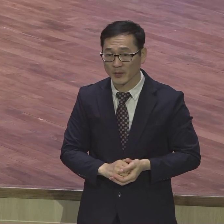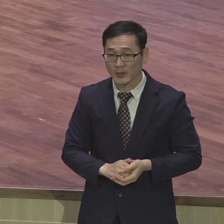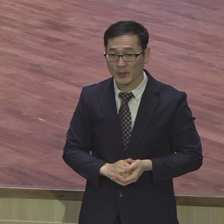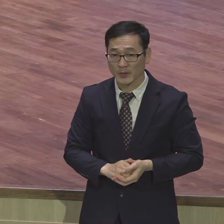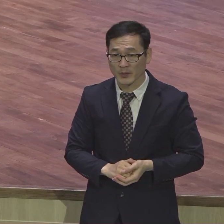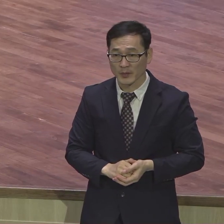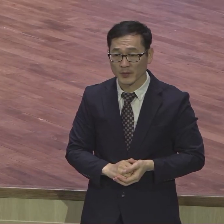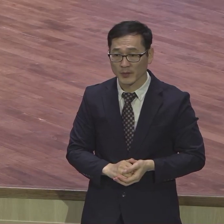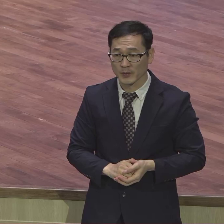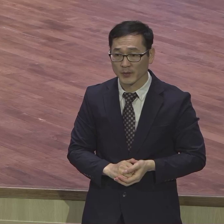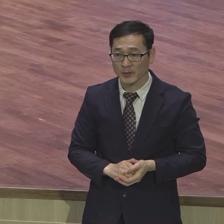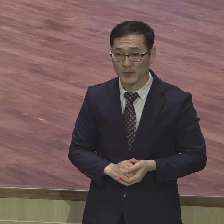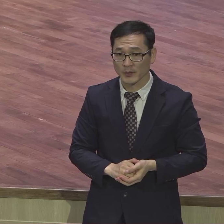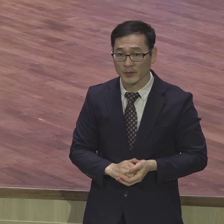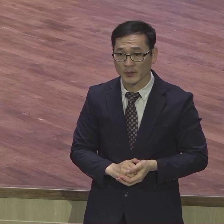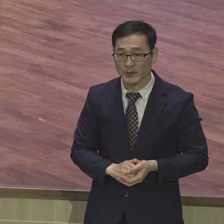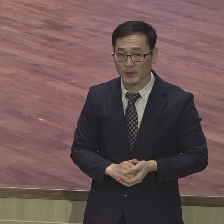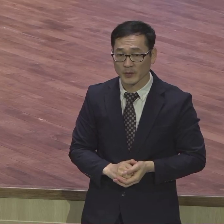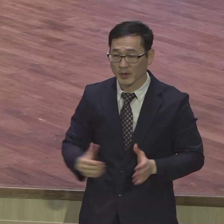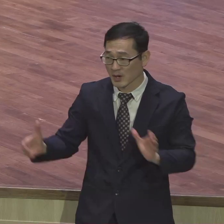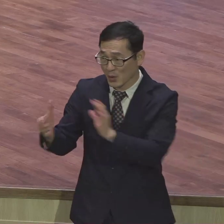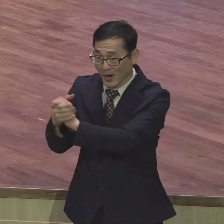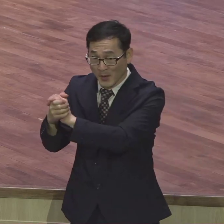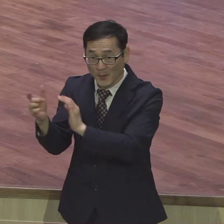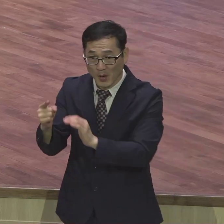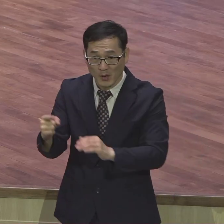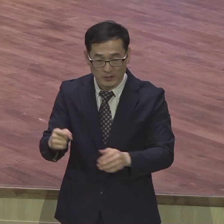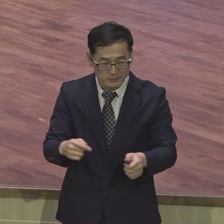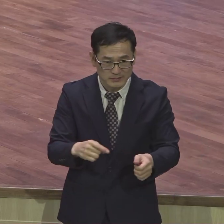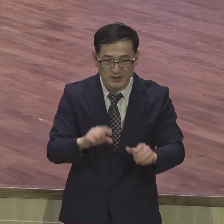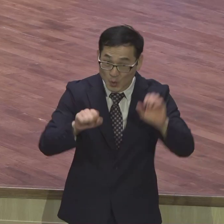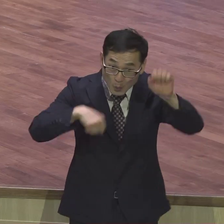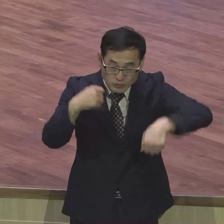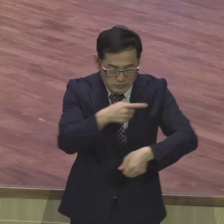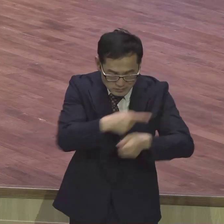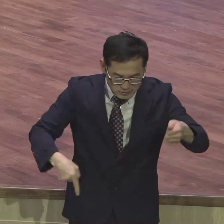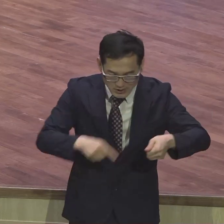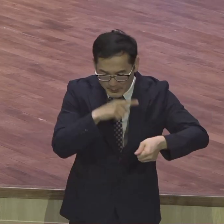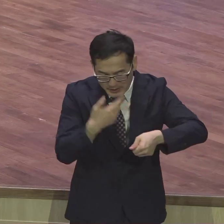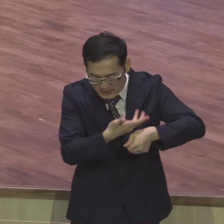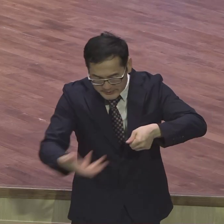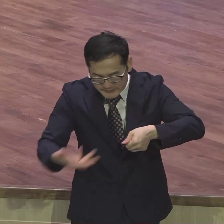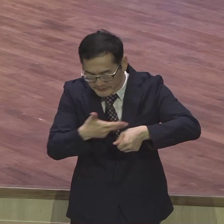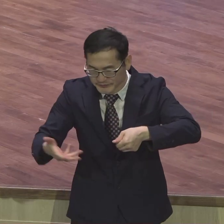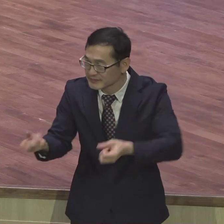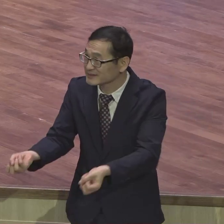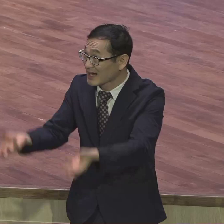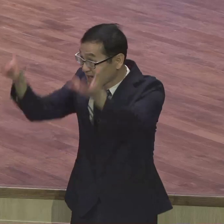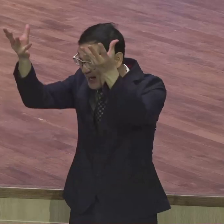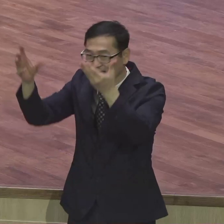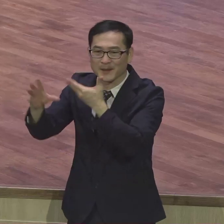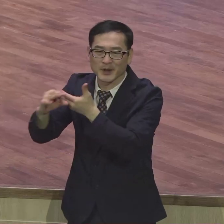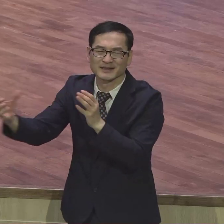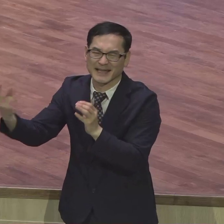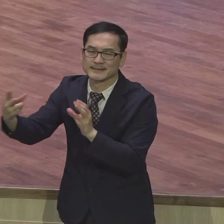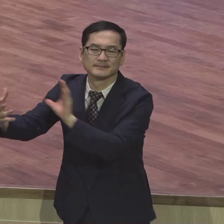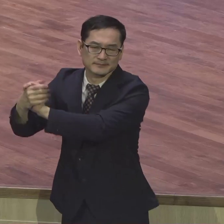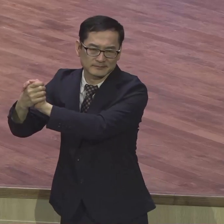있느냐 함옥하는 길은 피의 제사밖에 없었습니다 그래서 짐승을 잡아 교회 나올 때 성전에 나올 때마다 짐승을